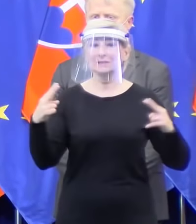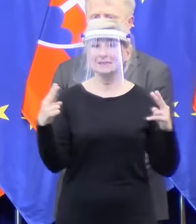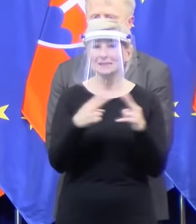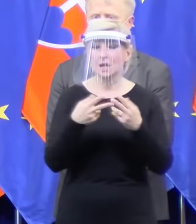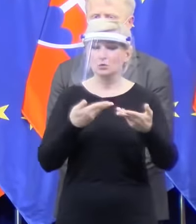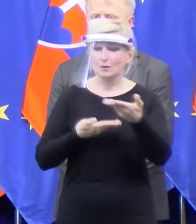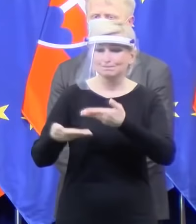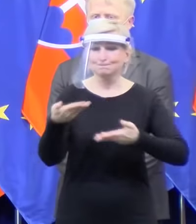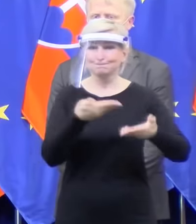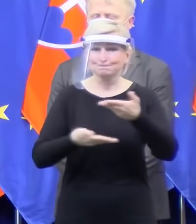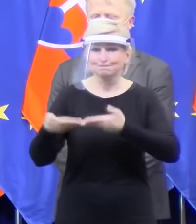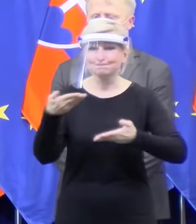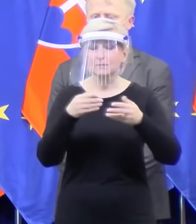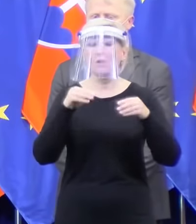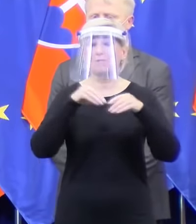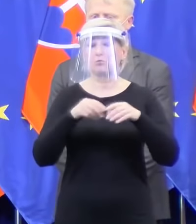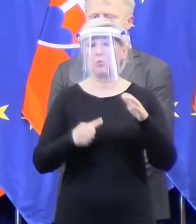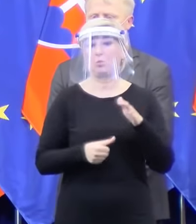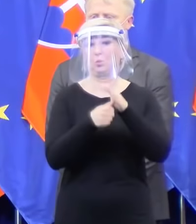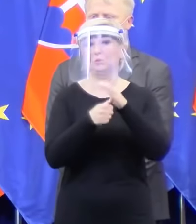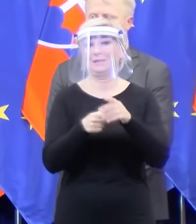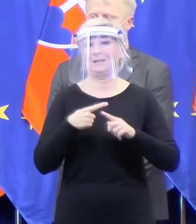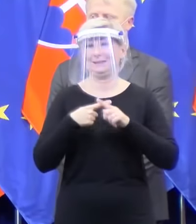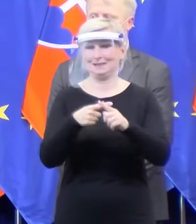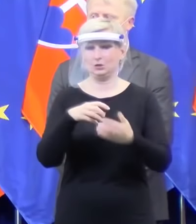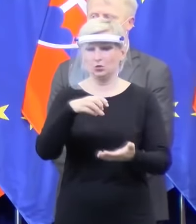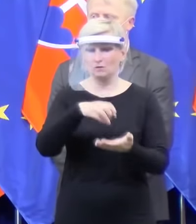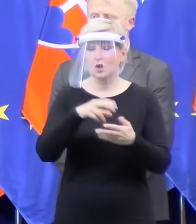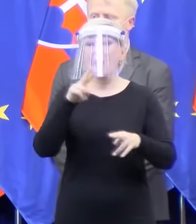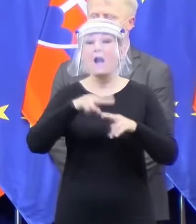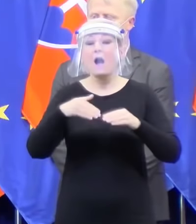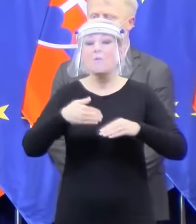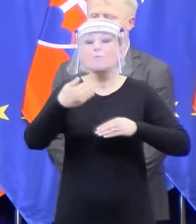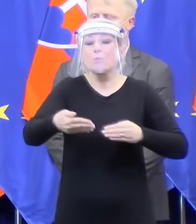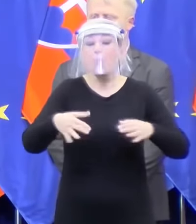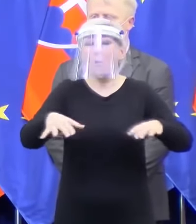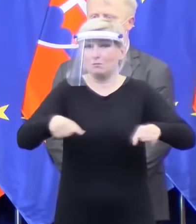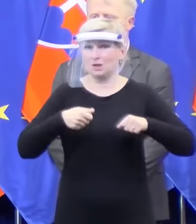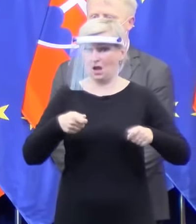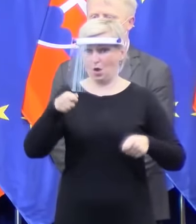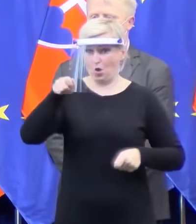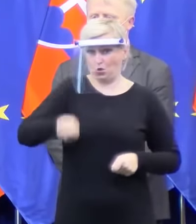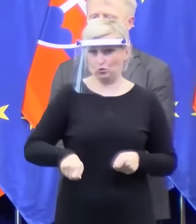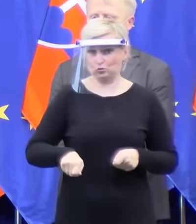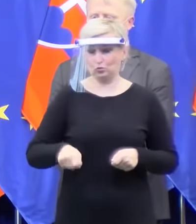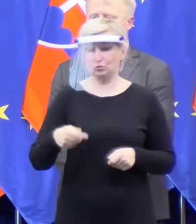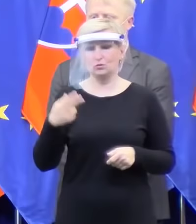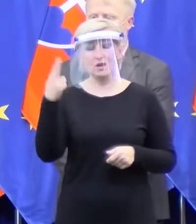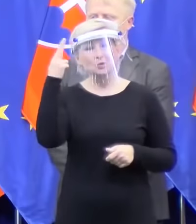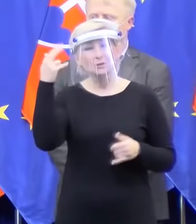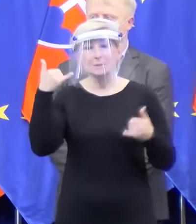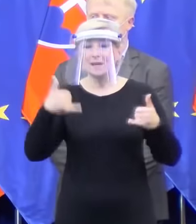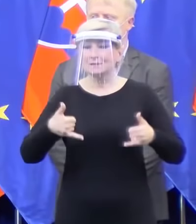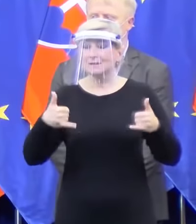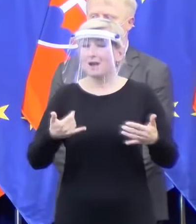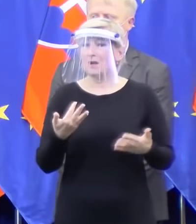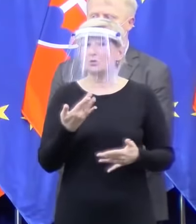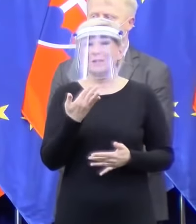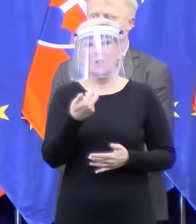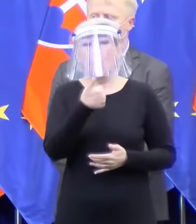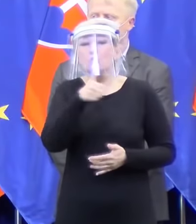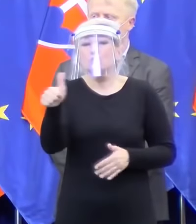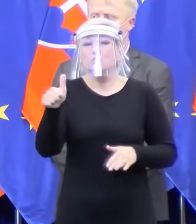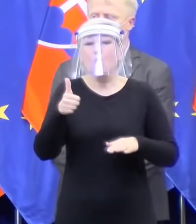krízového štábu. Až na základe toho sme prijali tie rozhodnutia. V tomto prípade naozaj ide o 100 milióny, miliardy eur.